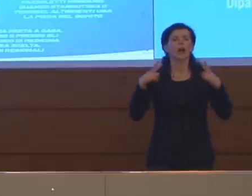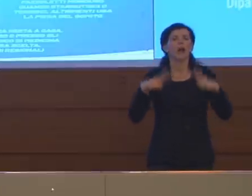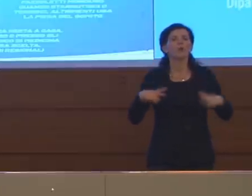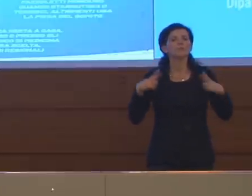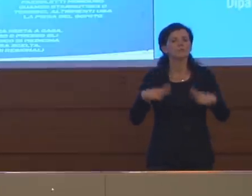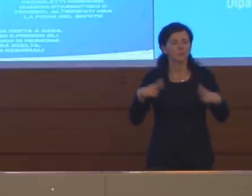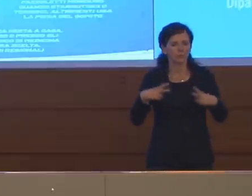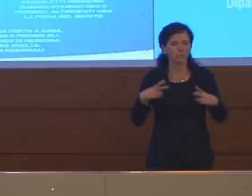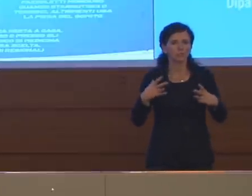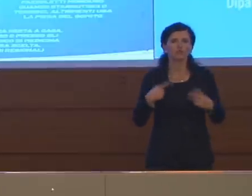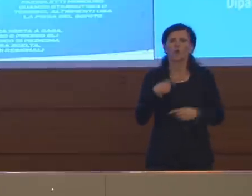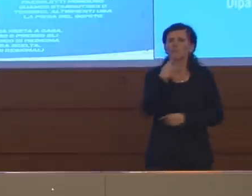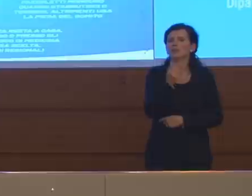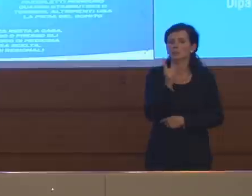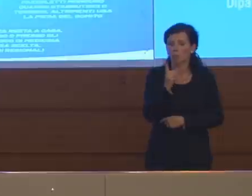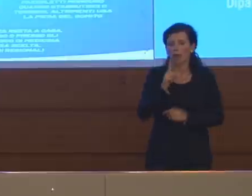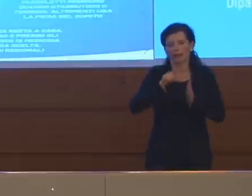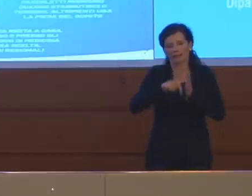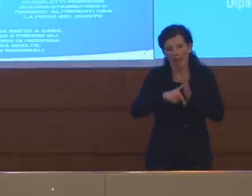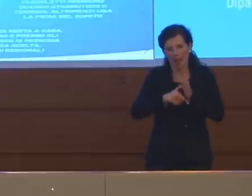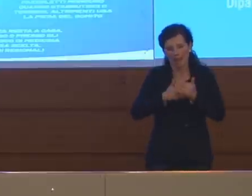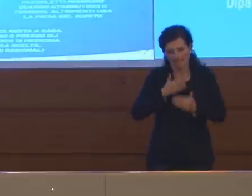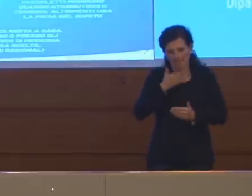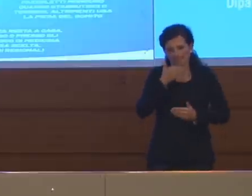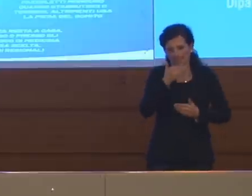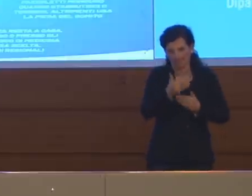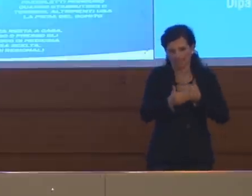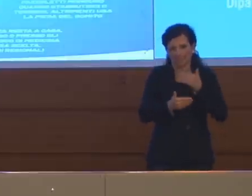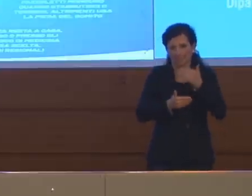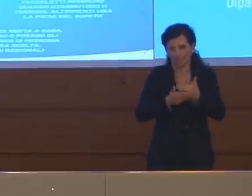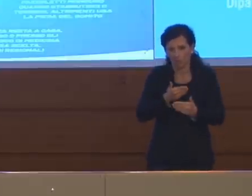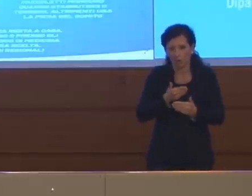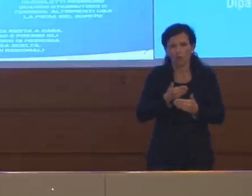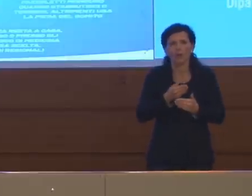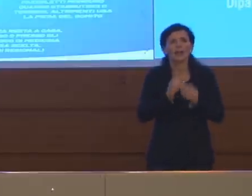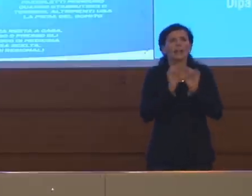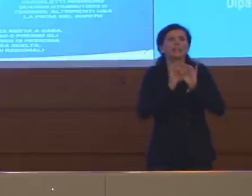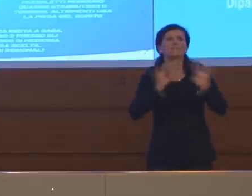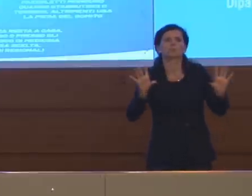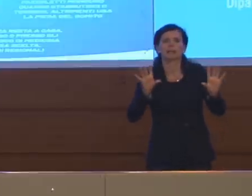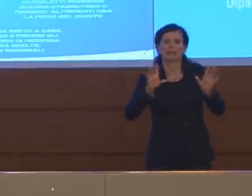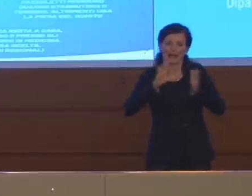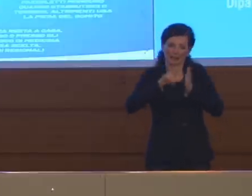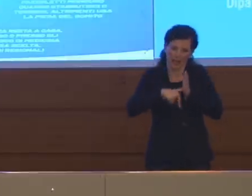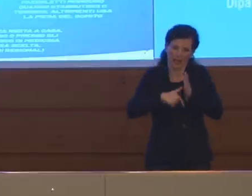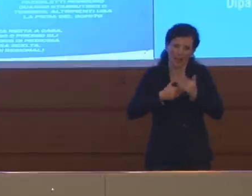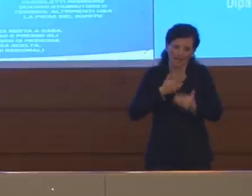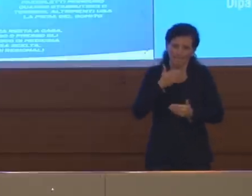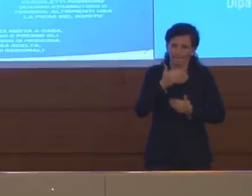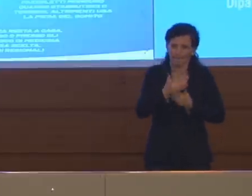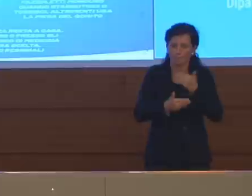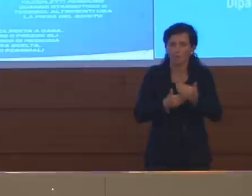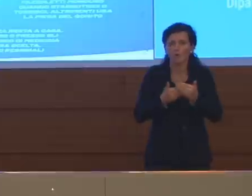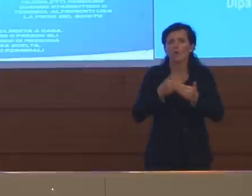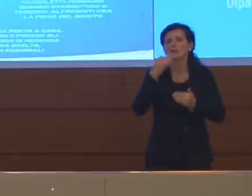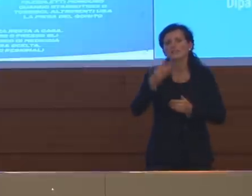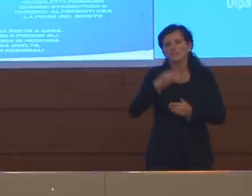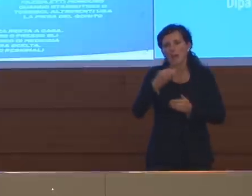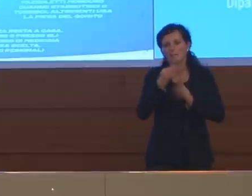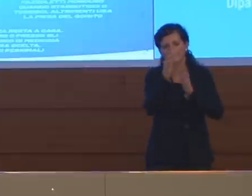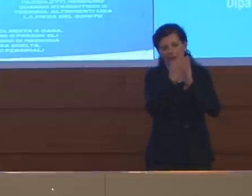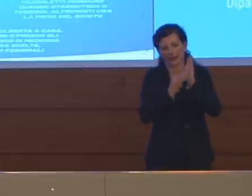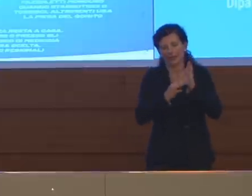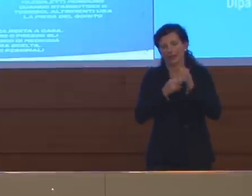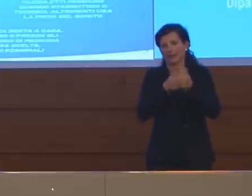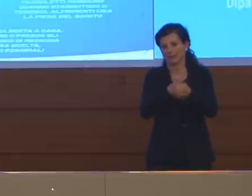poter fare un passo alla volta a riguadagnare livelli di libertà, sempre dentro le regole che ci siamo dati, per cui in realtà comunque il